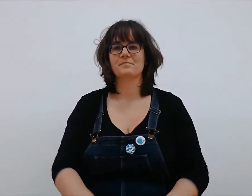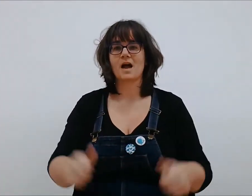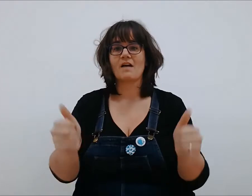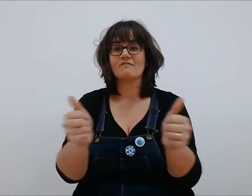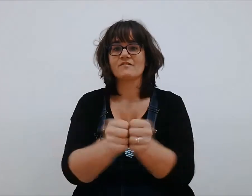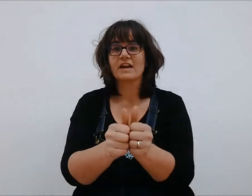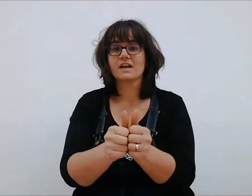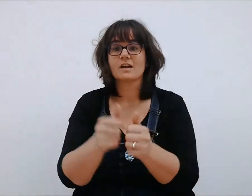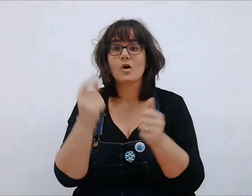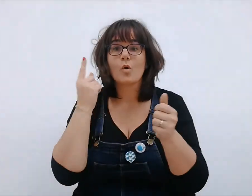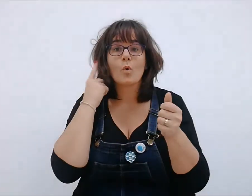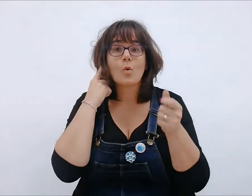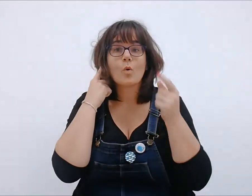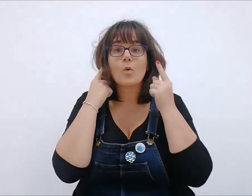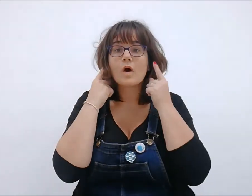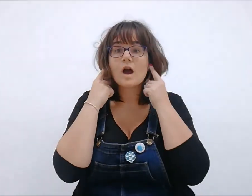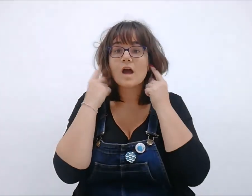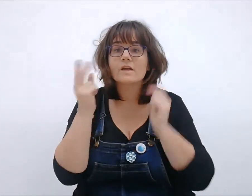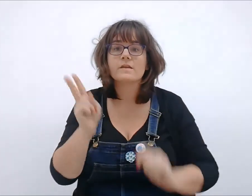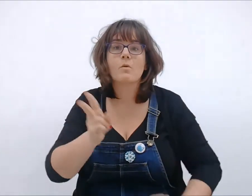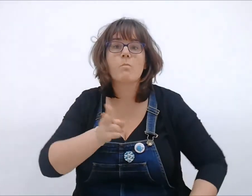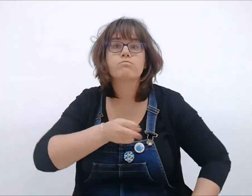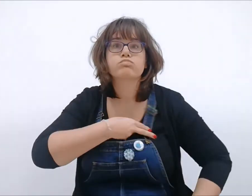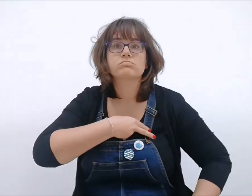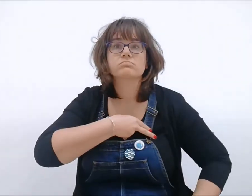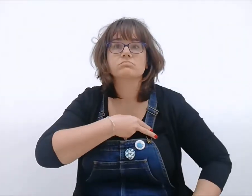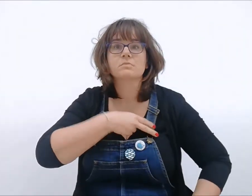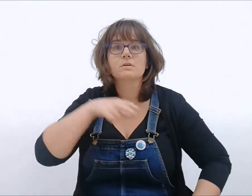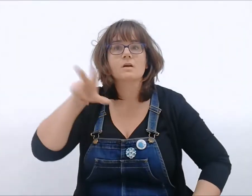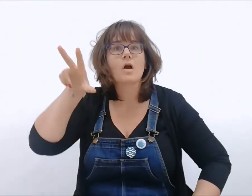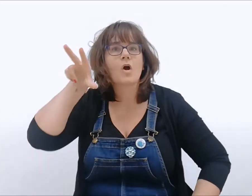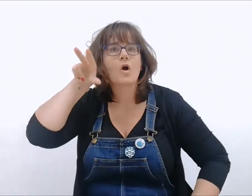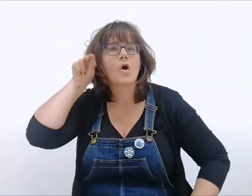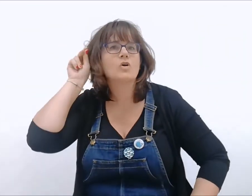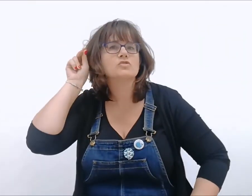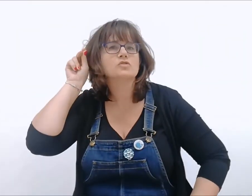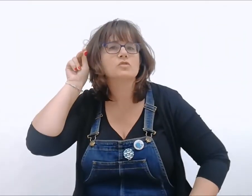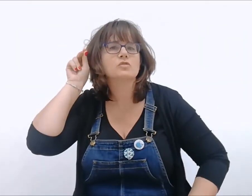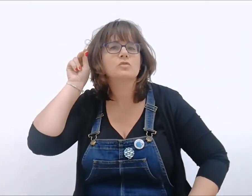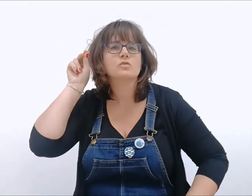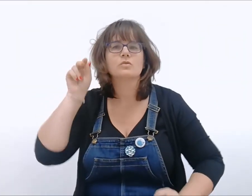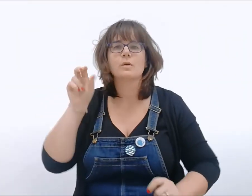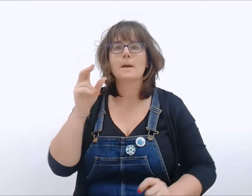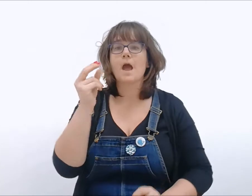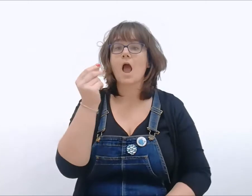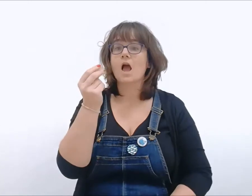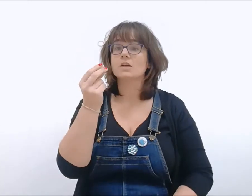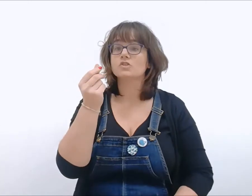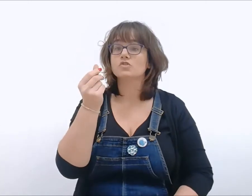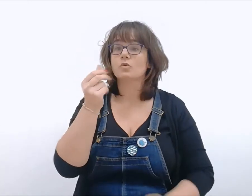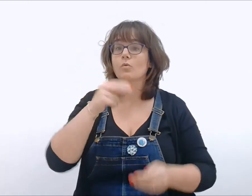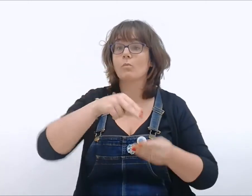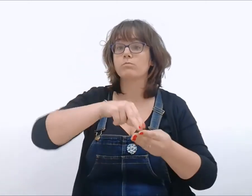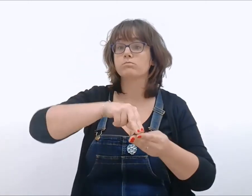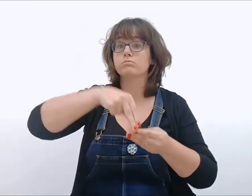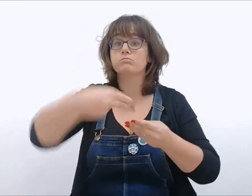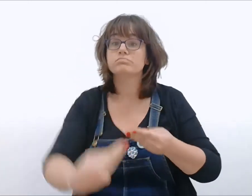Avec mes oreilles, j'entends que j'ai laissé tomber une